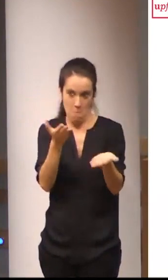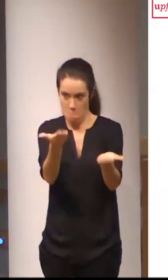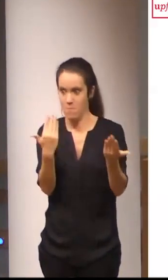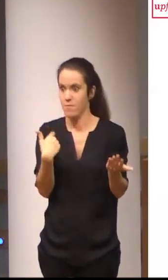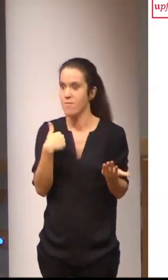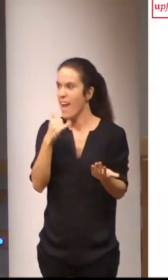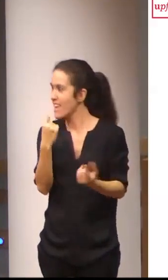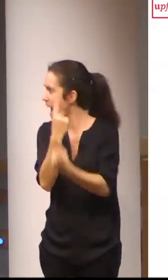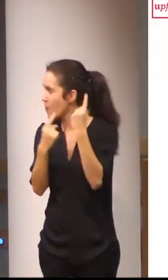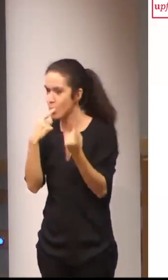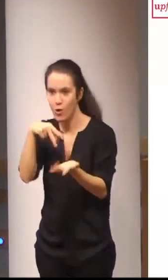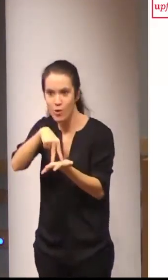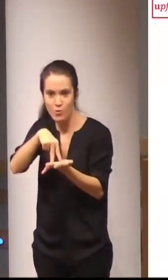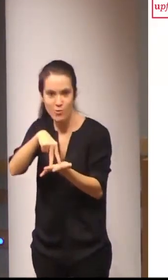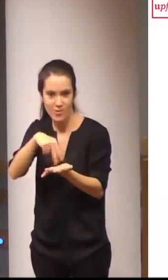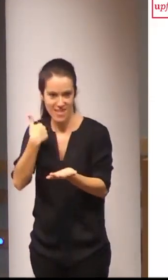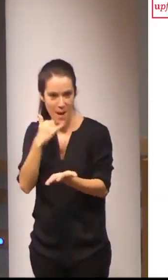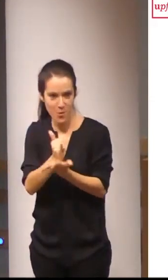aquí hay alguien que sí que incluso